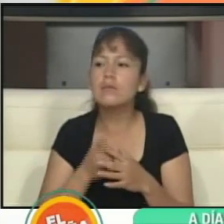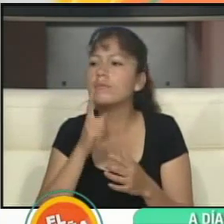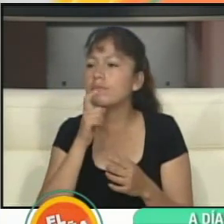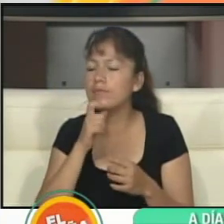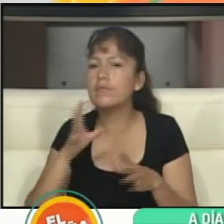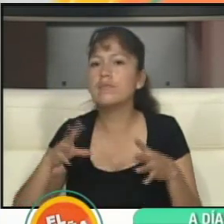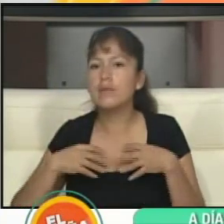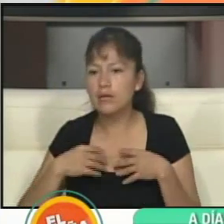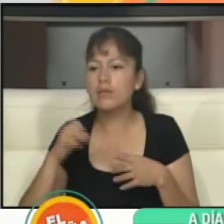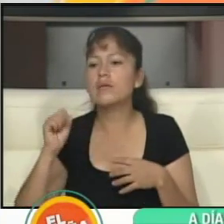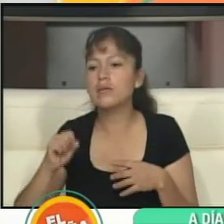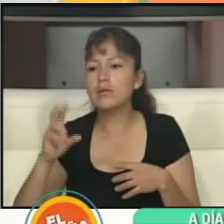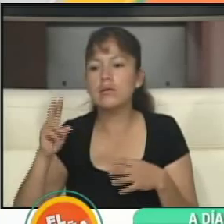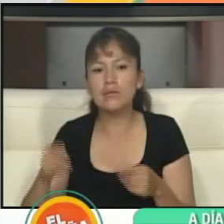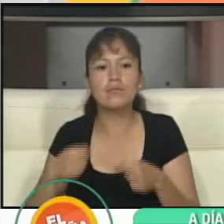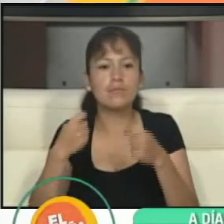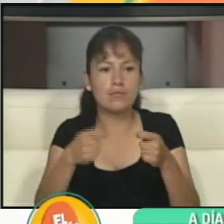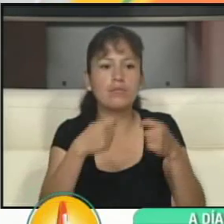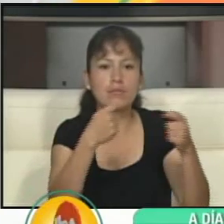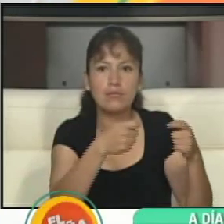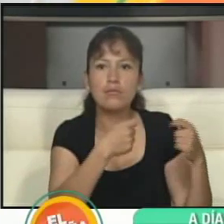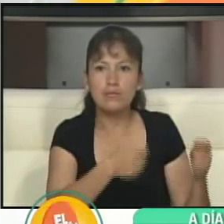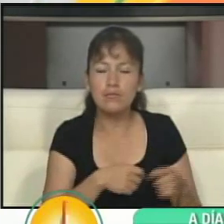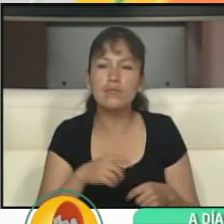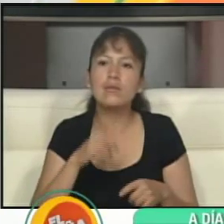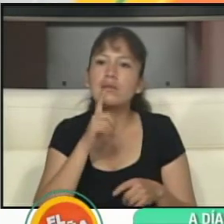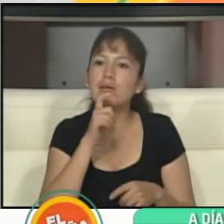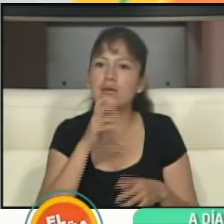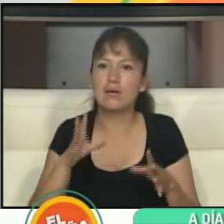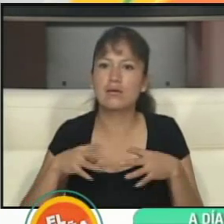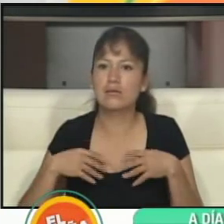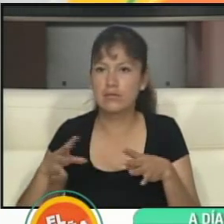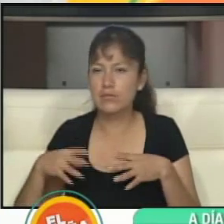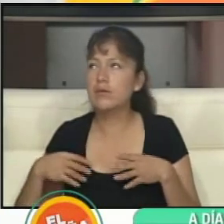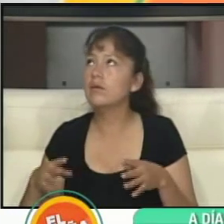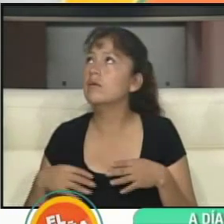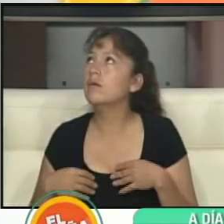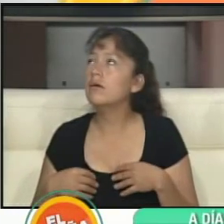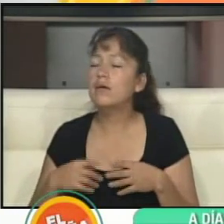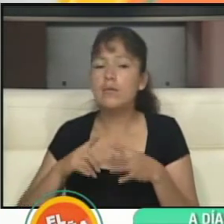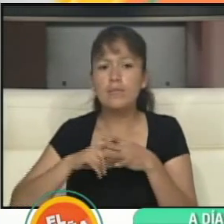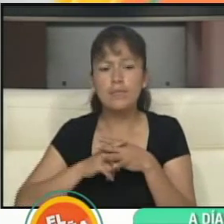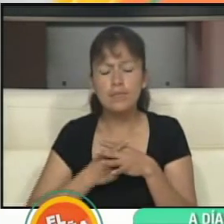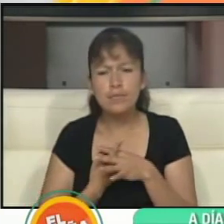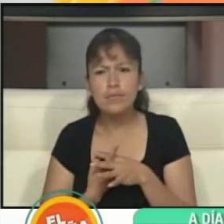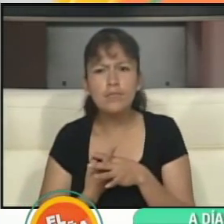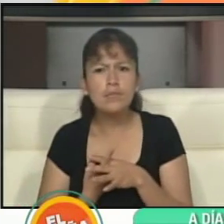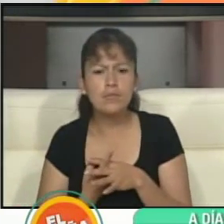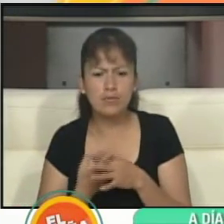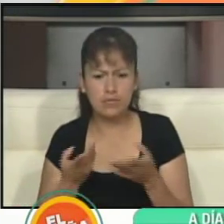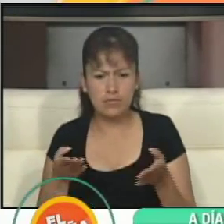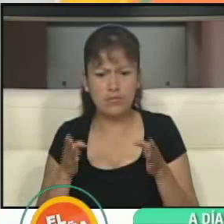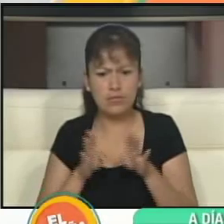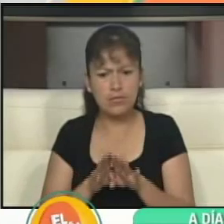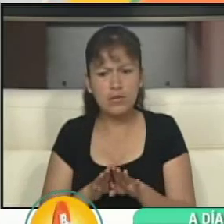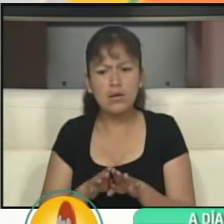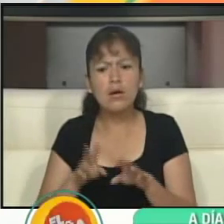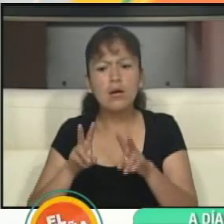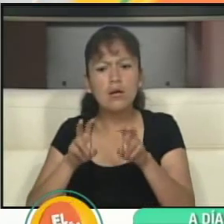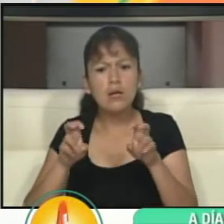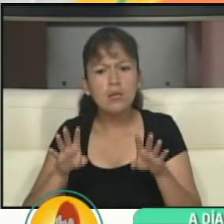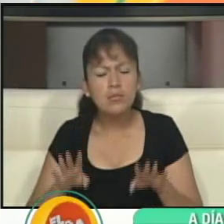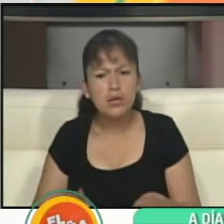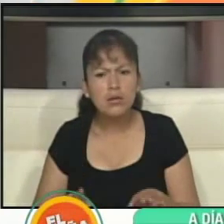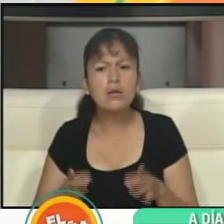de aquellas solicitudes que nos han entregado y que han sido aceptadas. Muy bien. A partir del cierre de las mesas, ¿cuánto